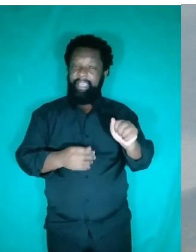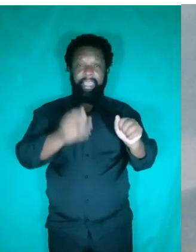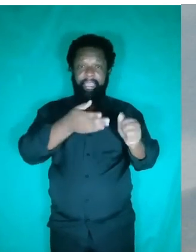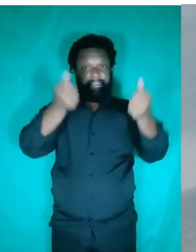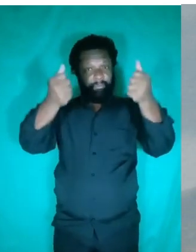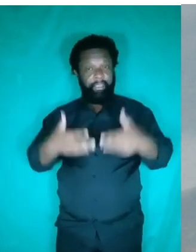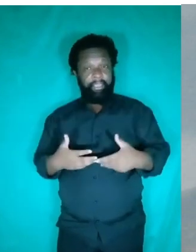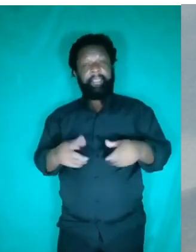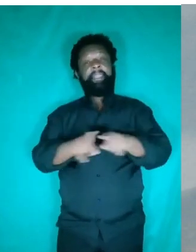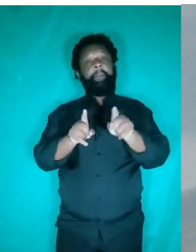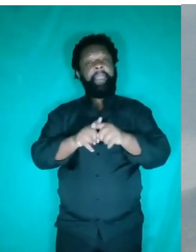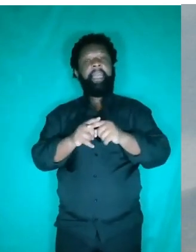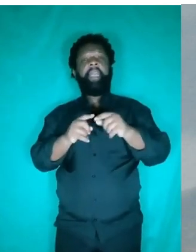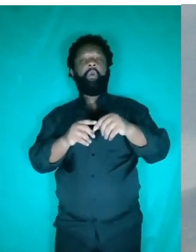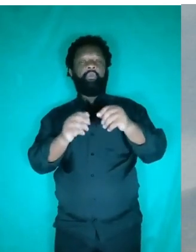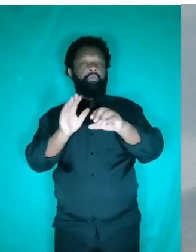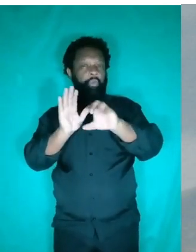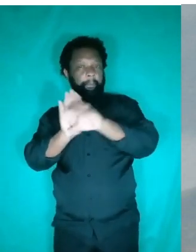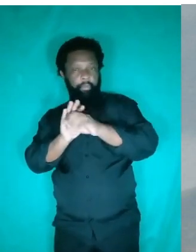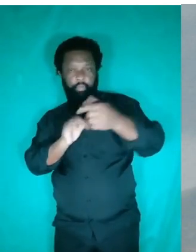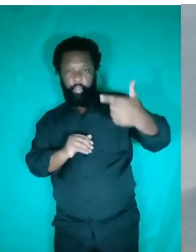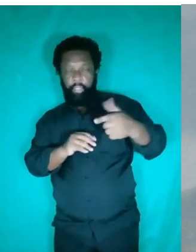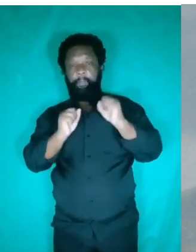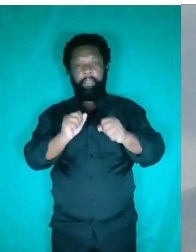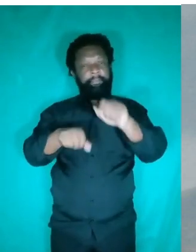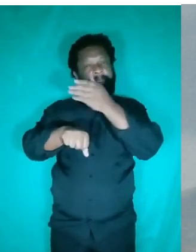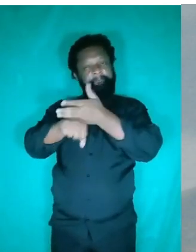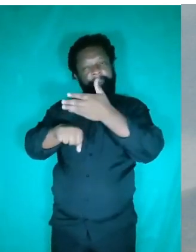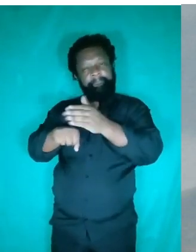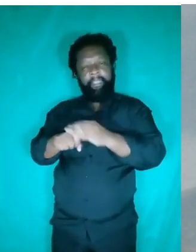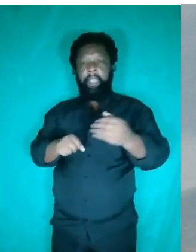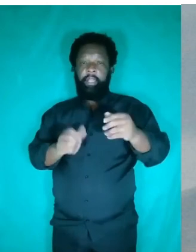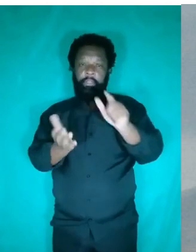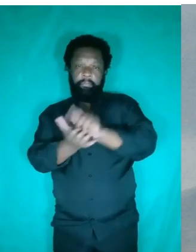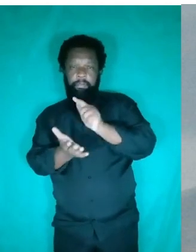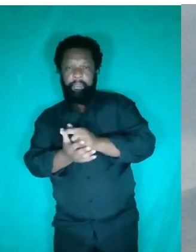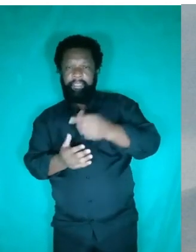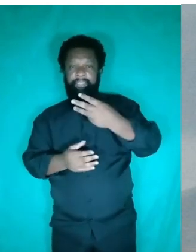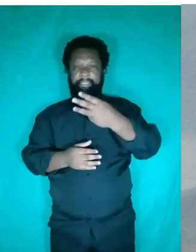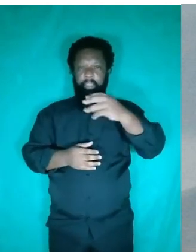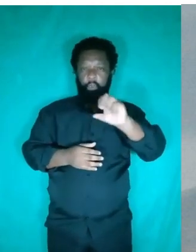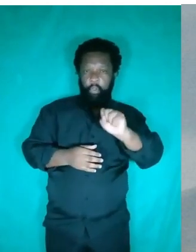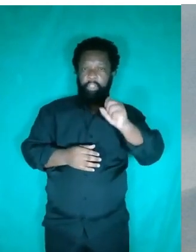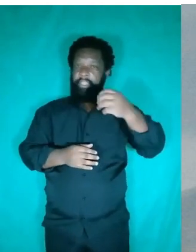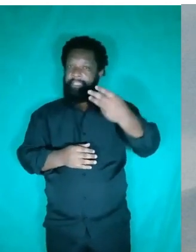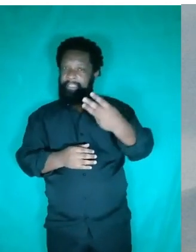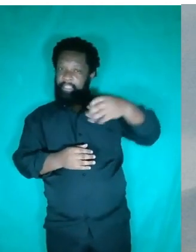Tem o módulo 2, que nós possamos fazer os exercícios, página 38, 39, 40. E no ENEM de 2018, tem uma questão sobre o